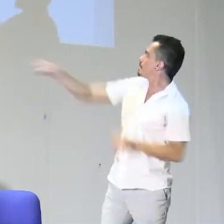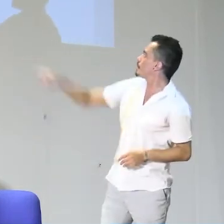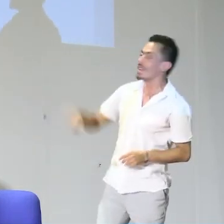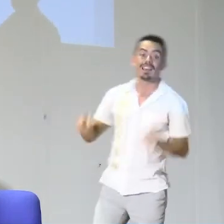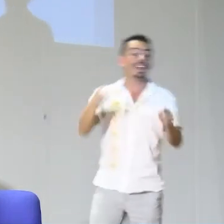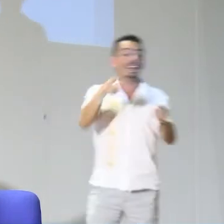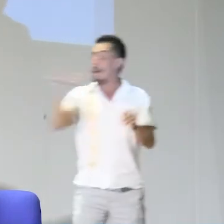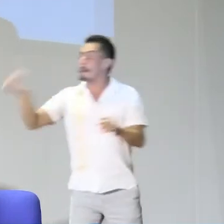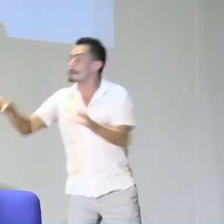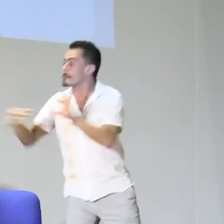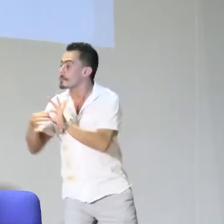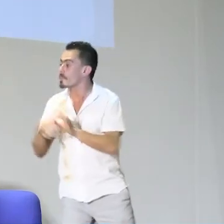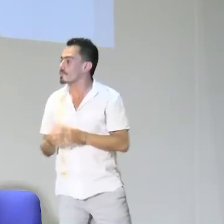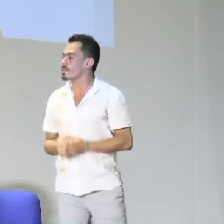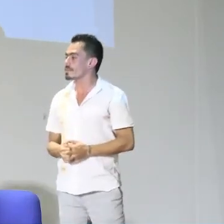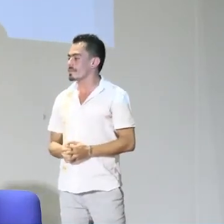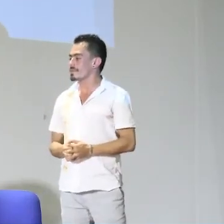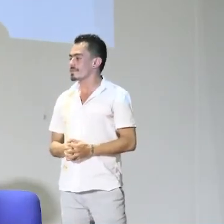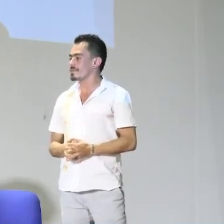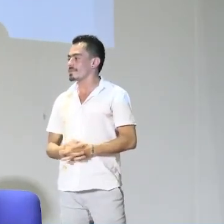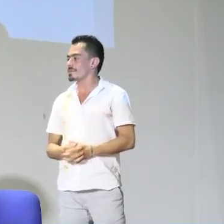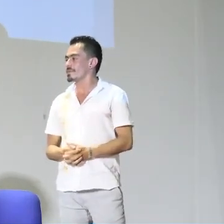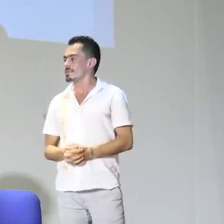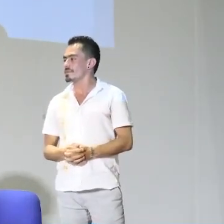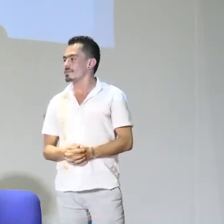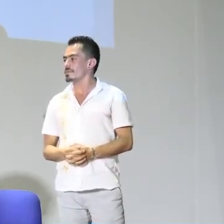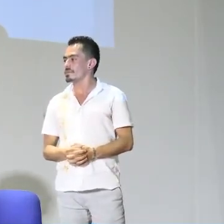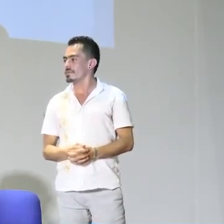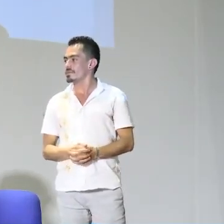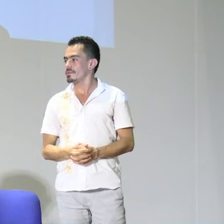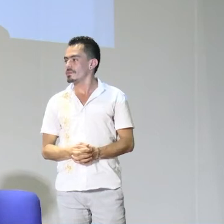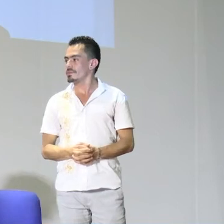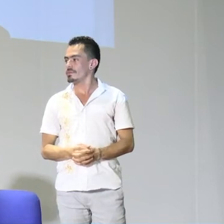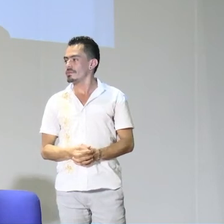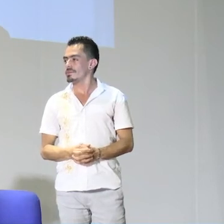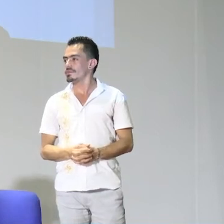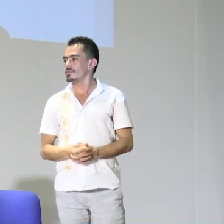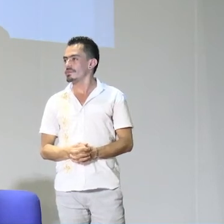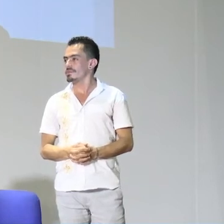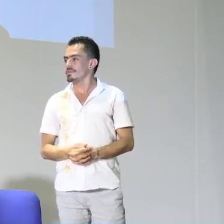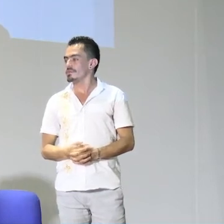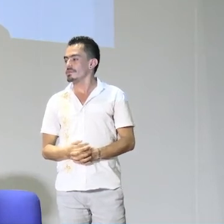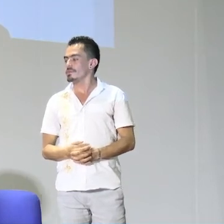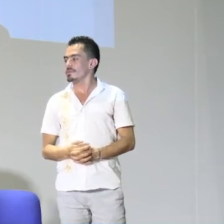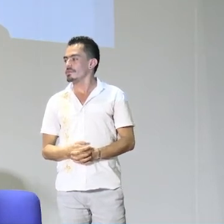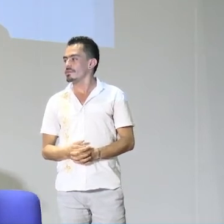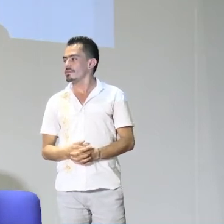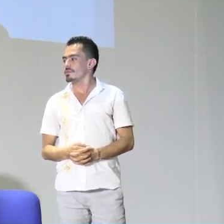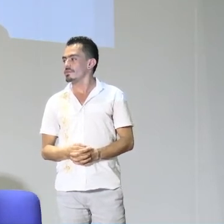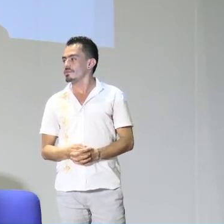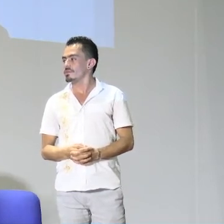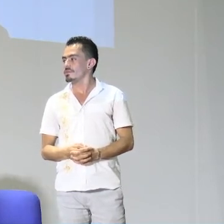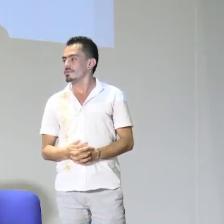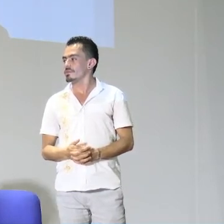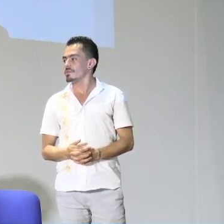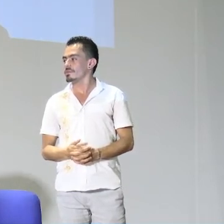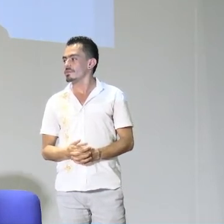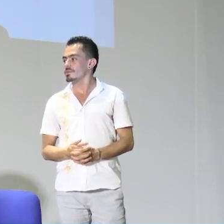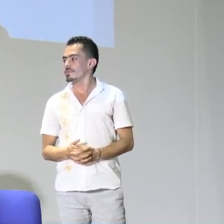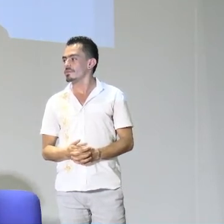experiencia significativa de la que estaban hablando es precisamente… y además, se me olvidaba. Quería agregar, yo tengo, siento lástima,